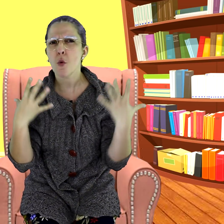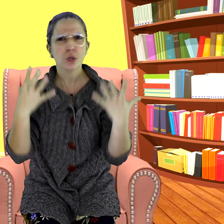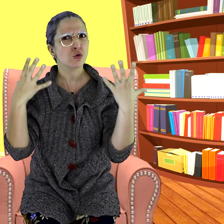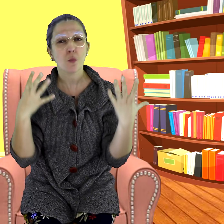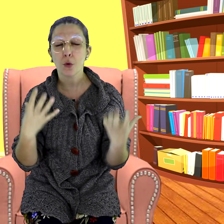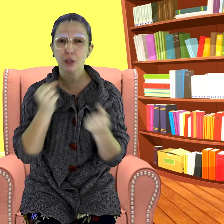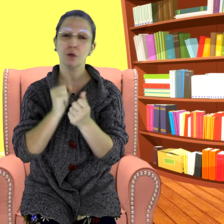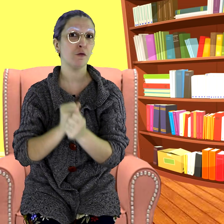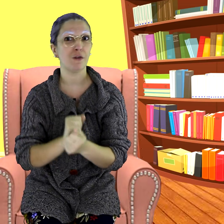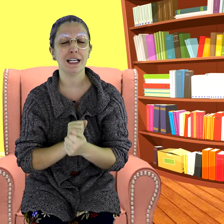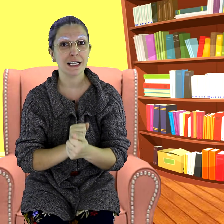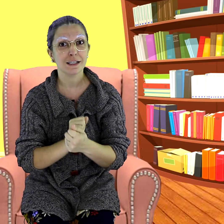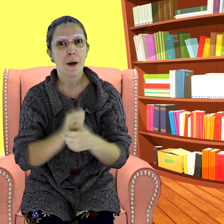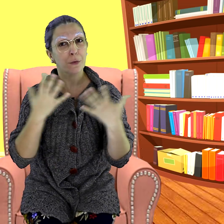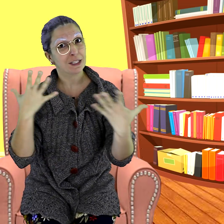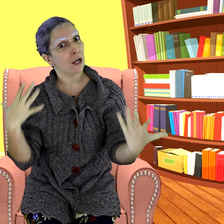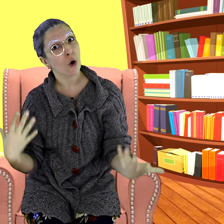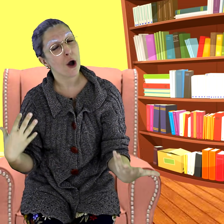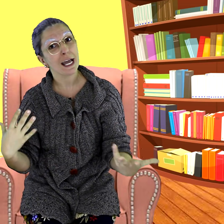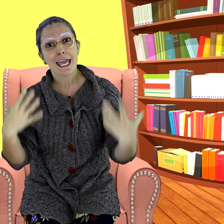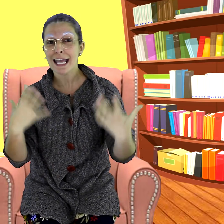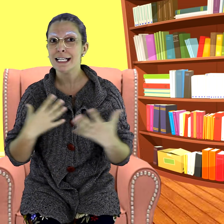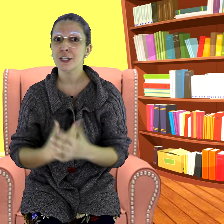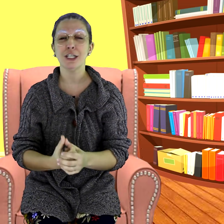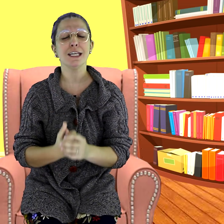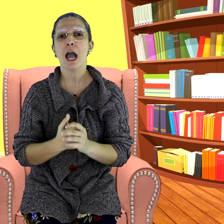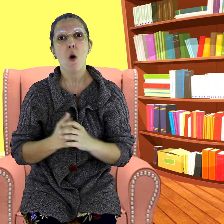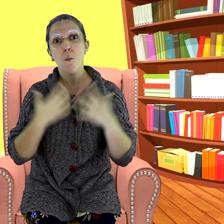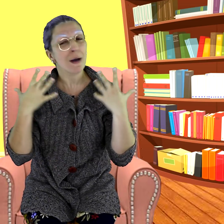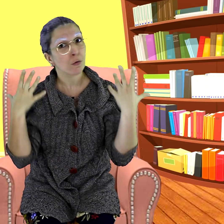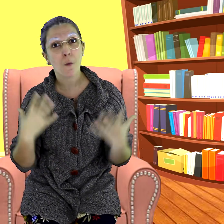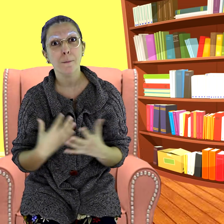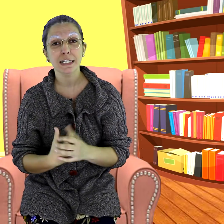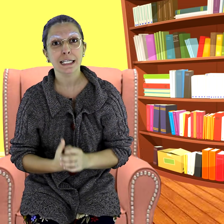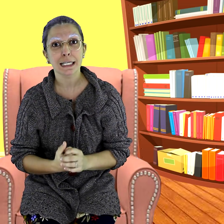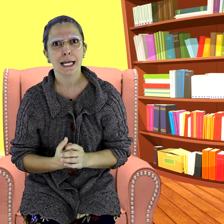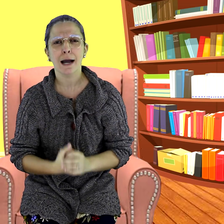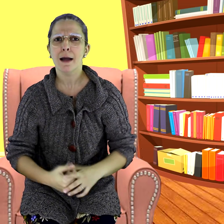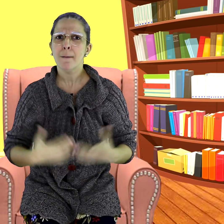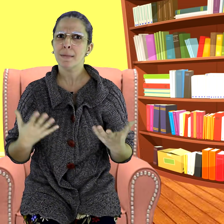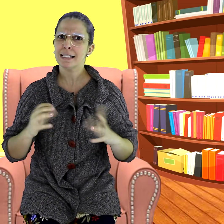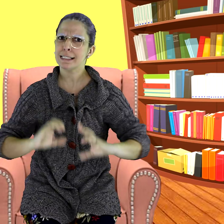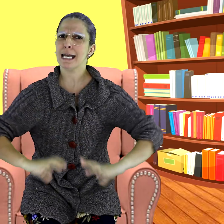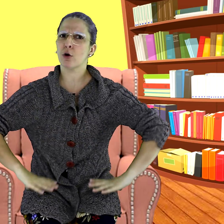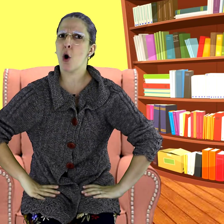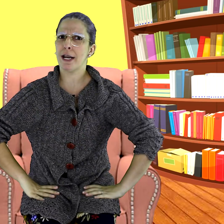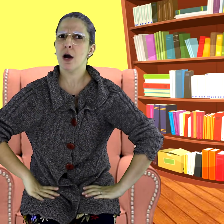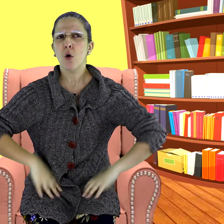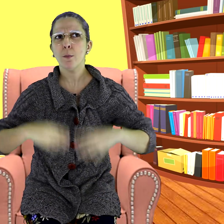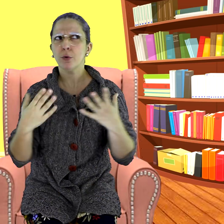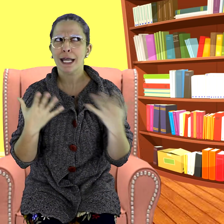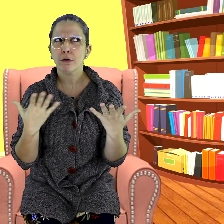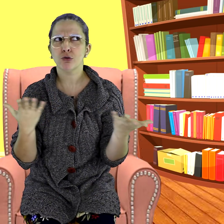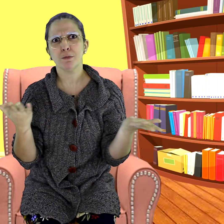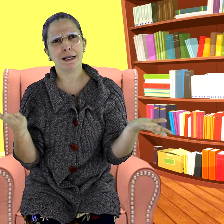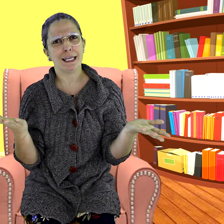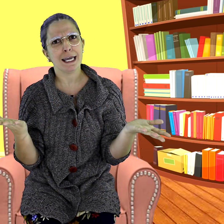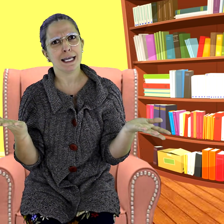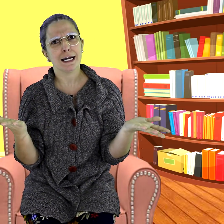muito, muito feliz. Porque agora, ele tinha uma companhia. Mas e agora? Um boneco de madeira